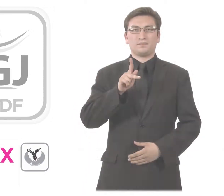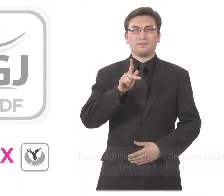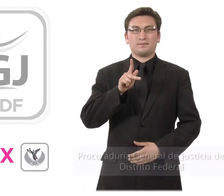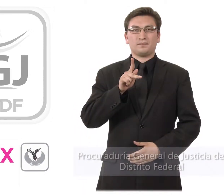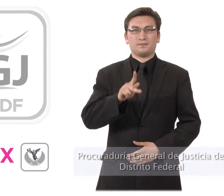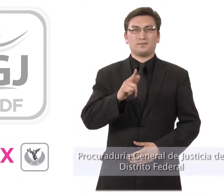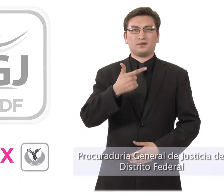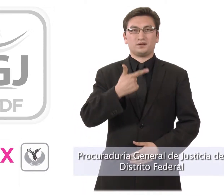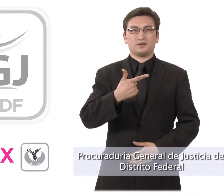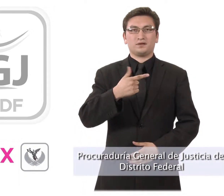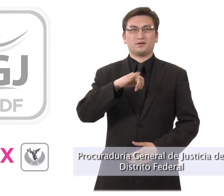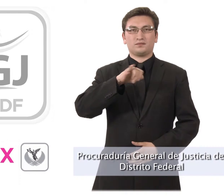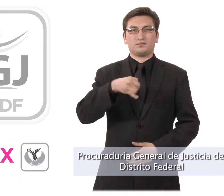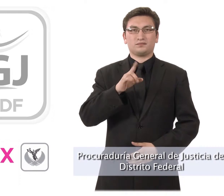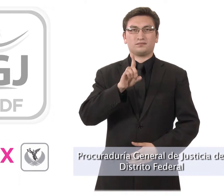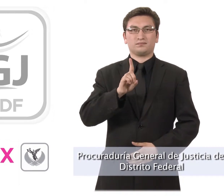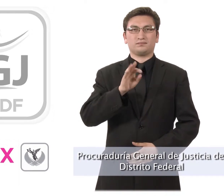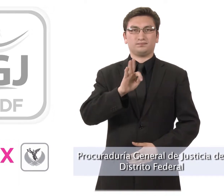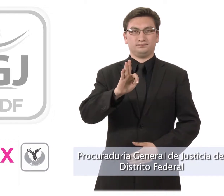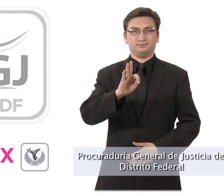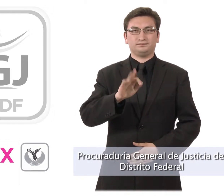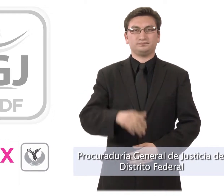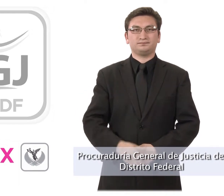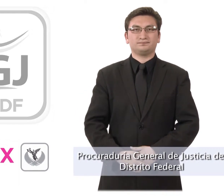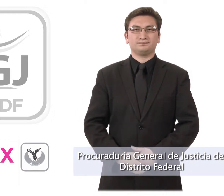Procuraduría General de Justicia del Distrito Federal